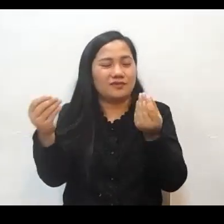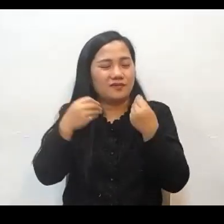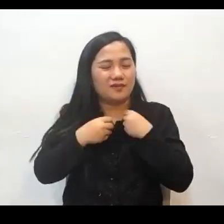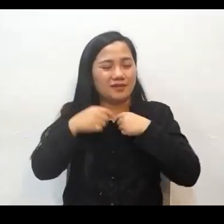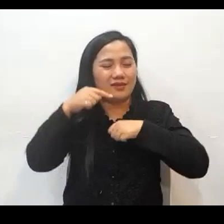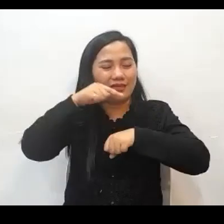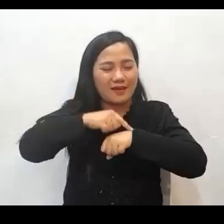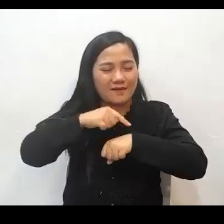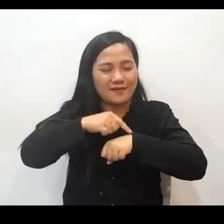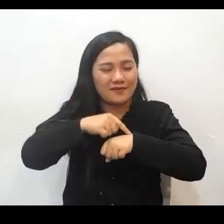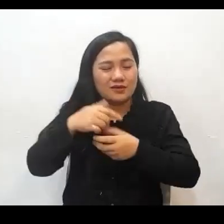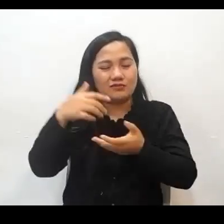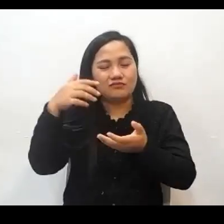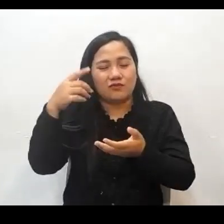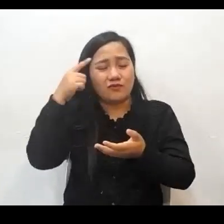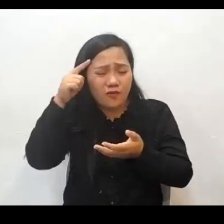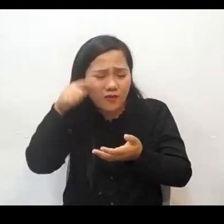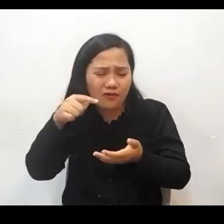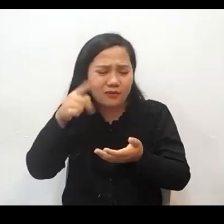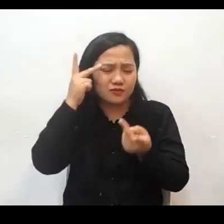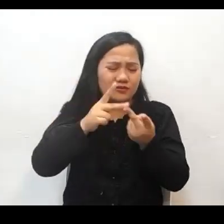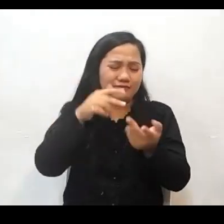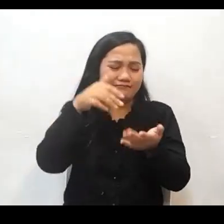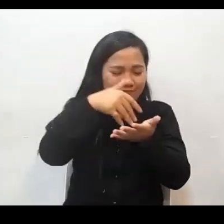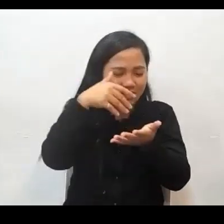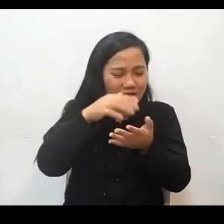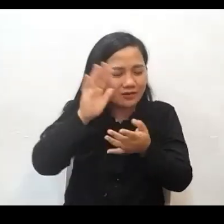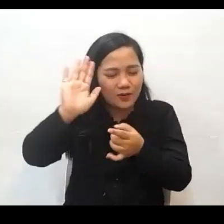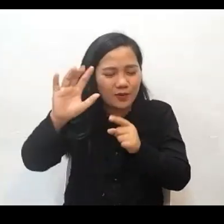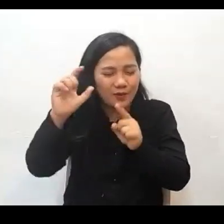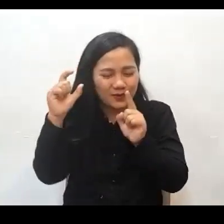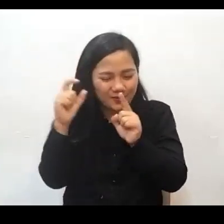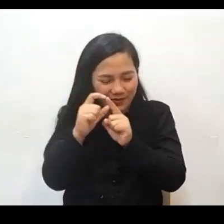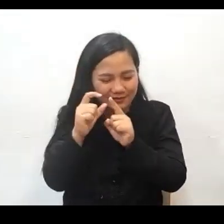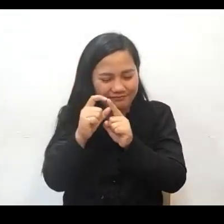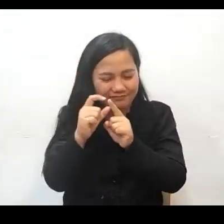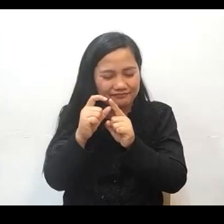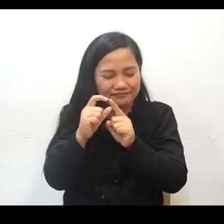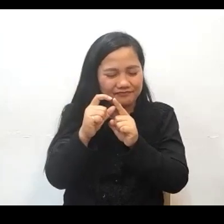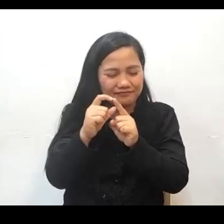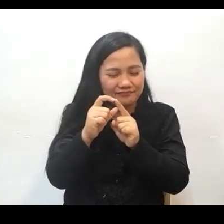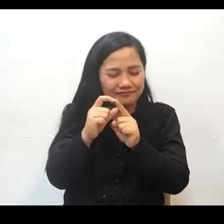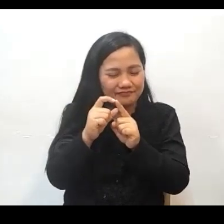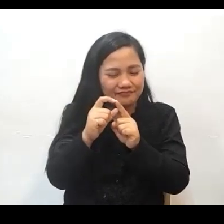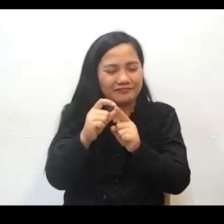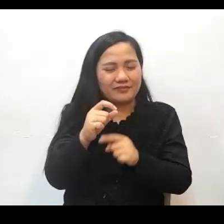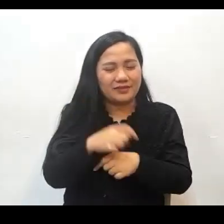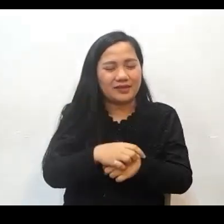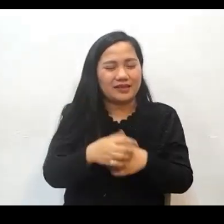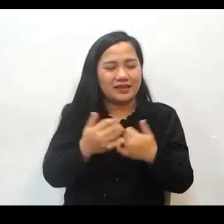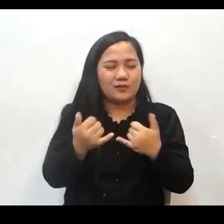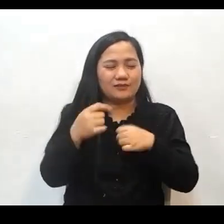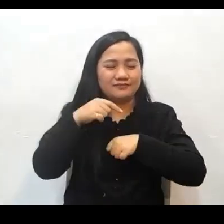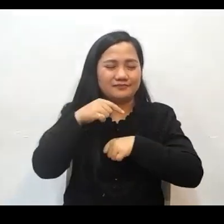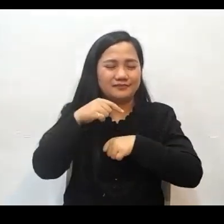Beginner's Bible Study. Kaman naming Diyos na nasa langit ang mga bagin, maraming salamat po sa pagbibigay sa amin ng oras na pag-aralan po ang iyong salita sa oras po